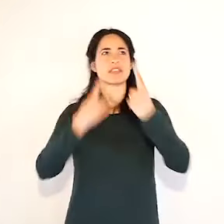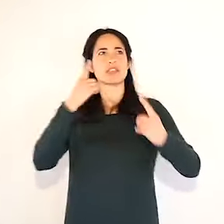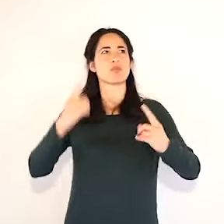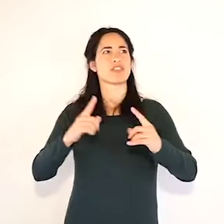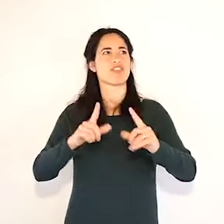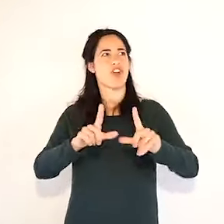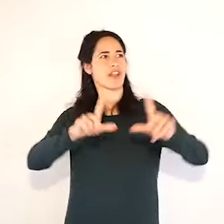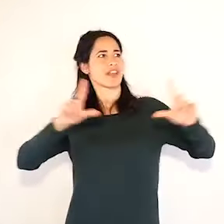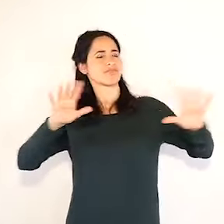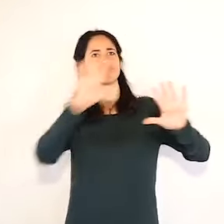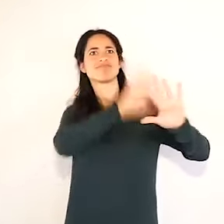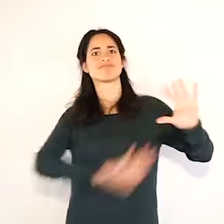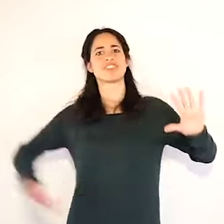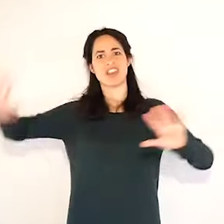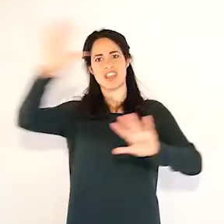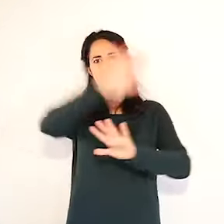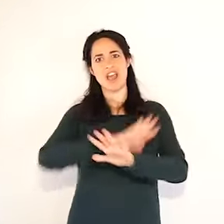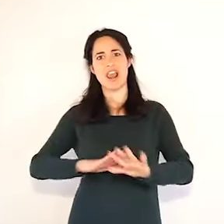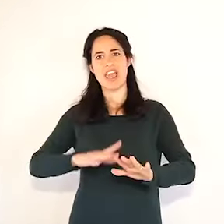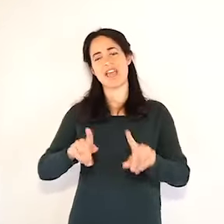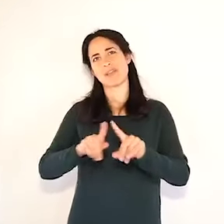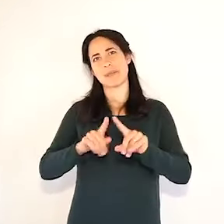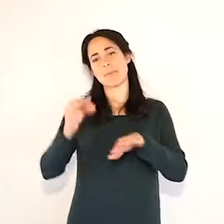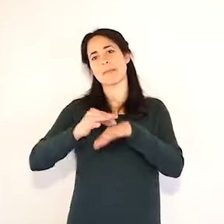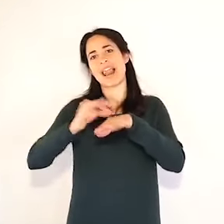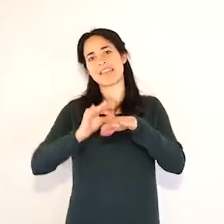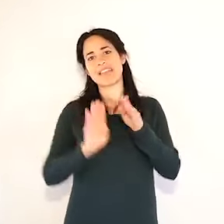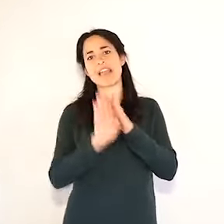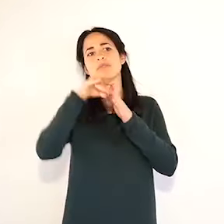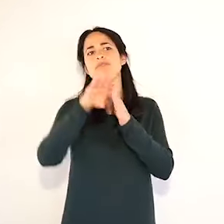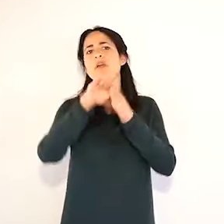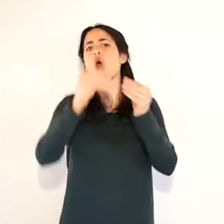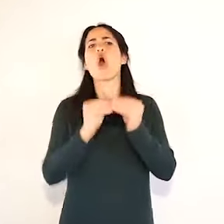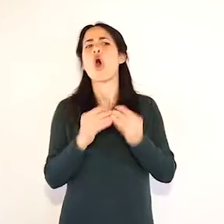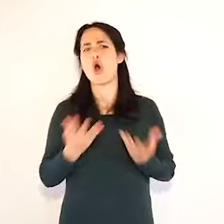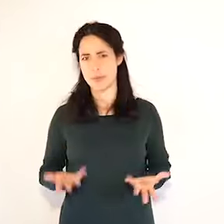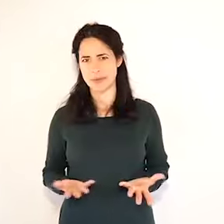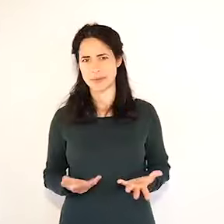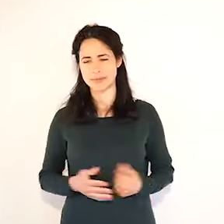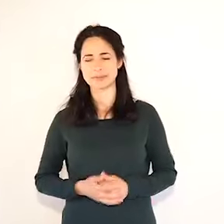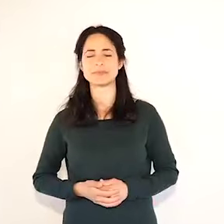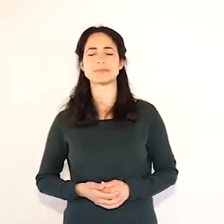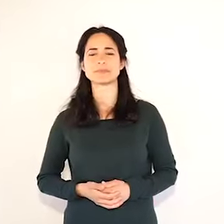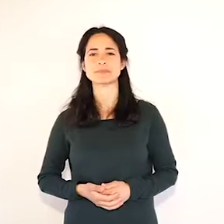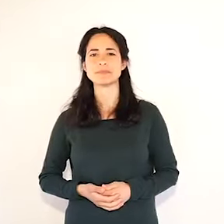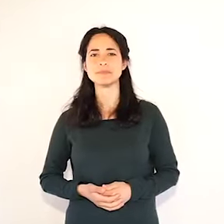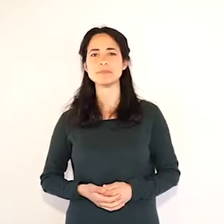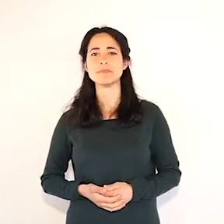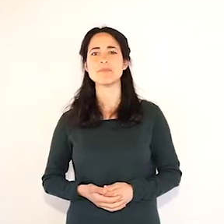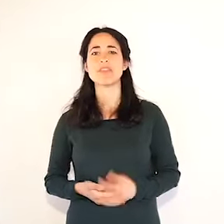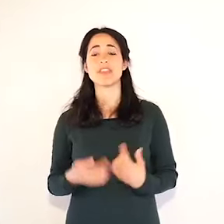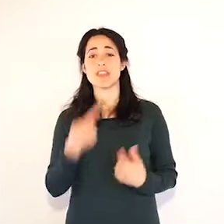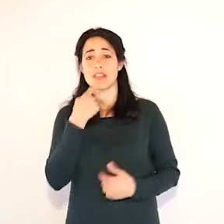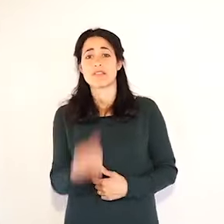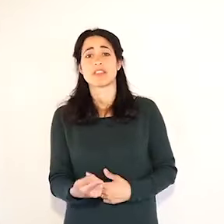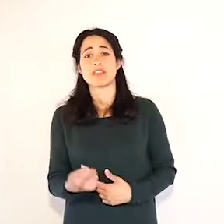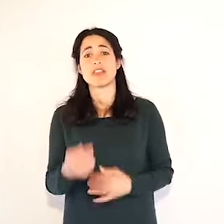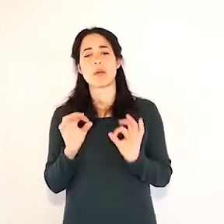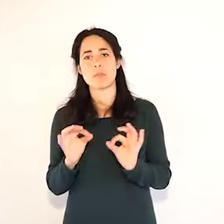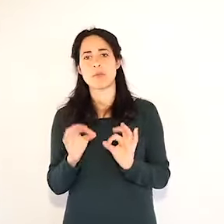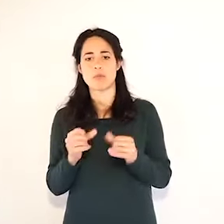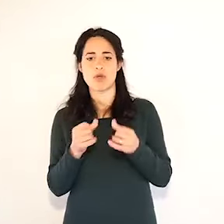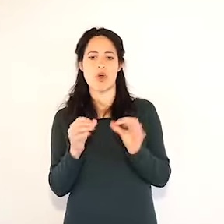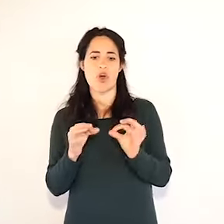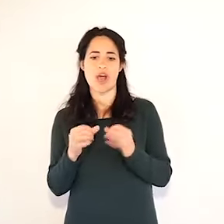base invece su base regionale abbiamo oggi 8 letti in